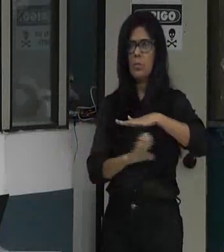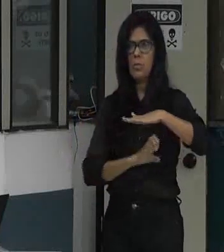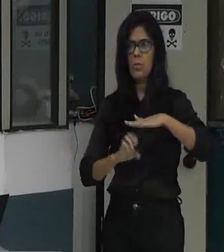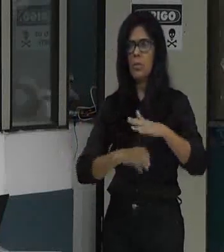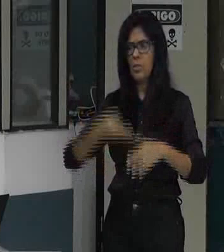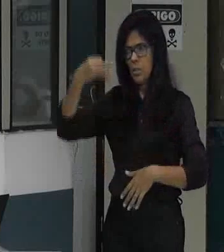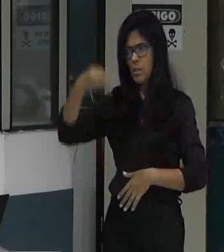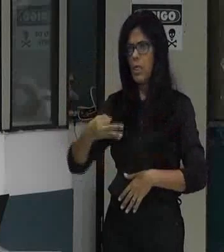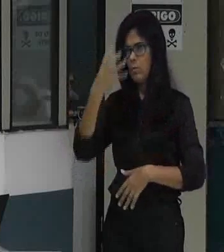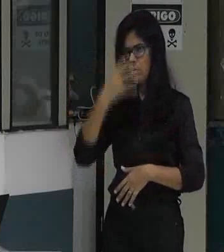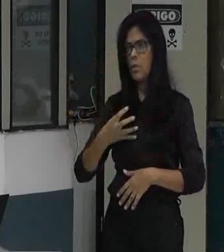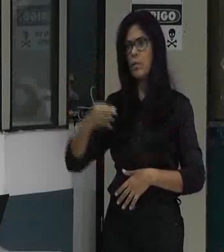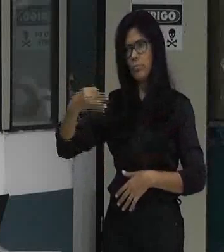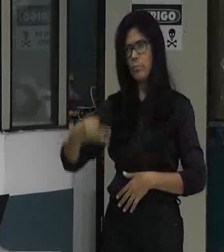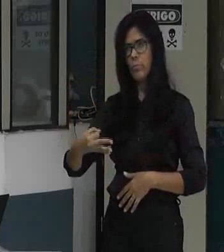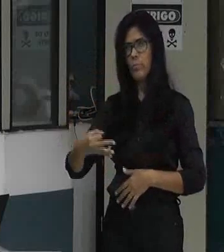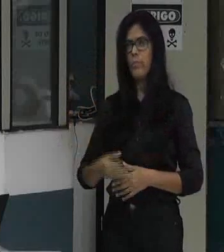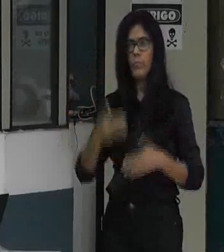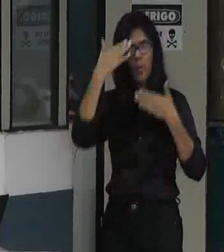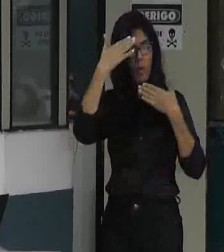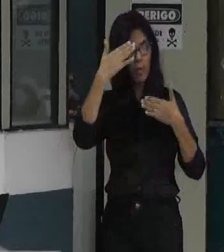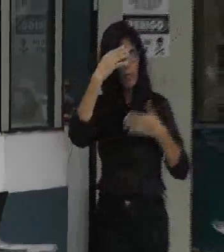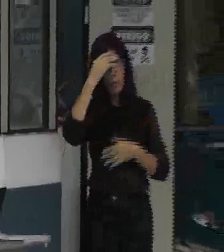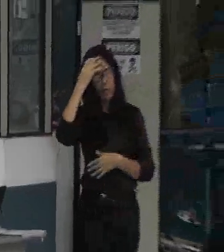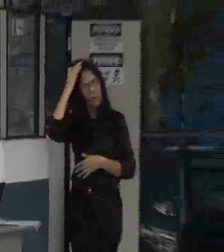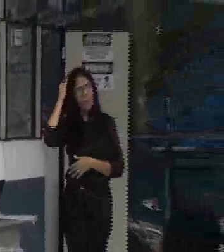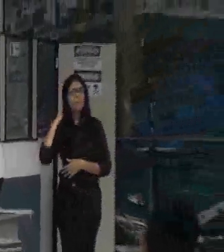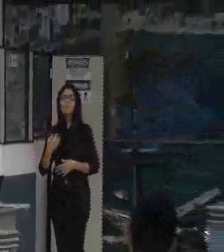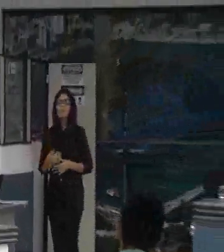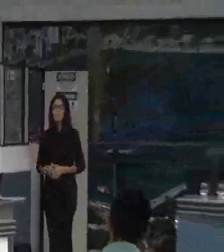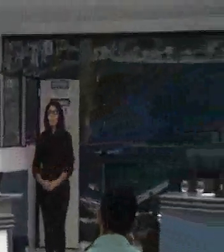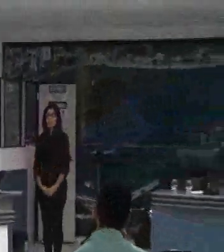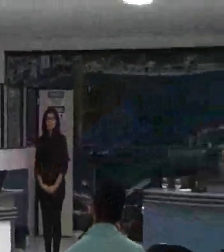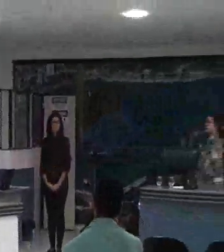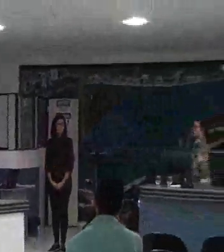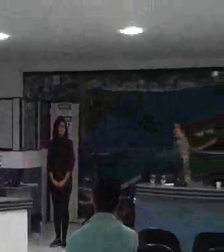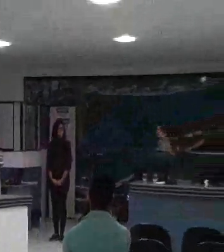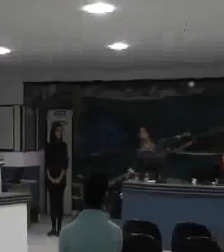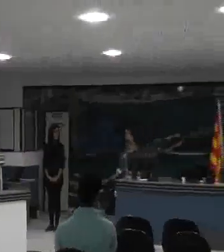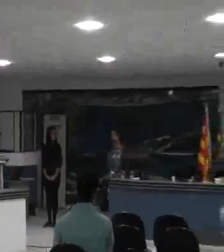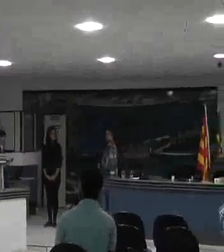ser Obrigado Sr. Presidente pela palestra Pelo tempo de 5 minutos vereador Paulo tem que ir É